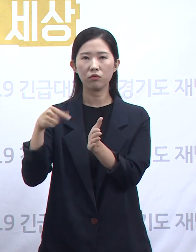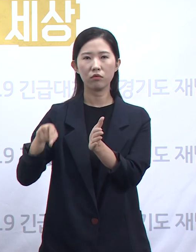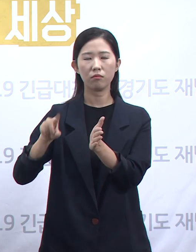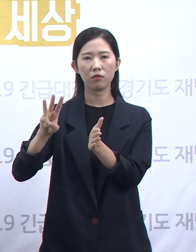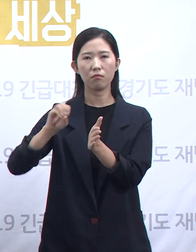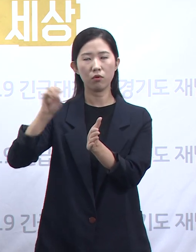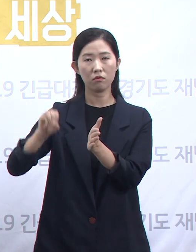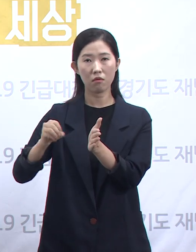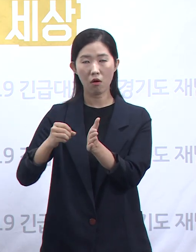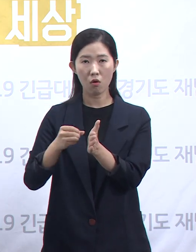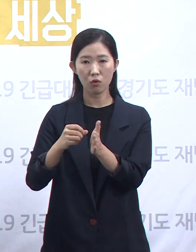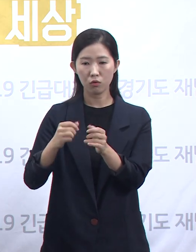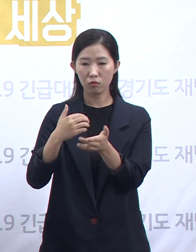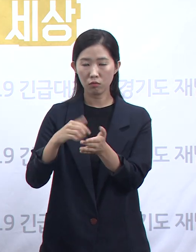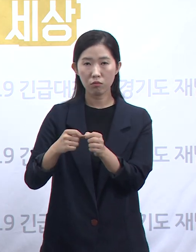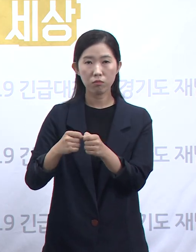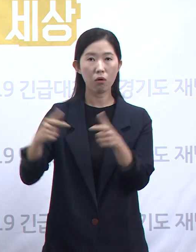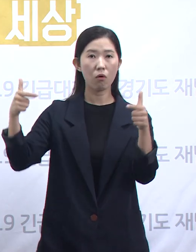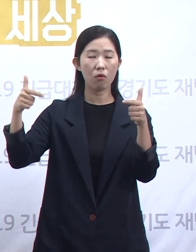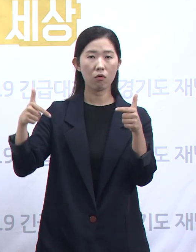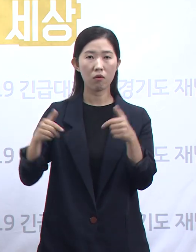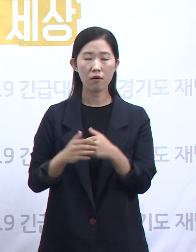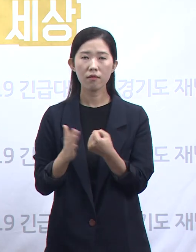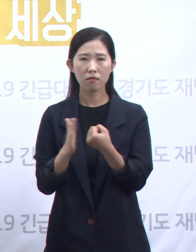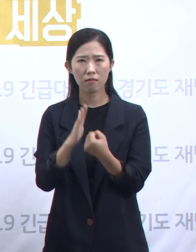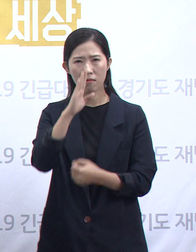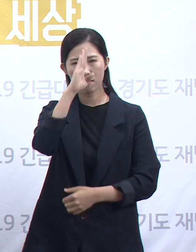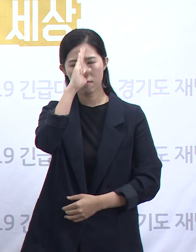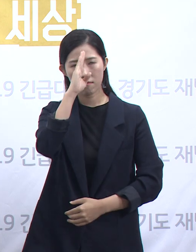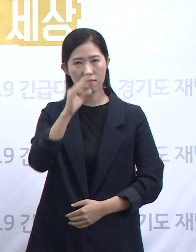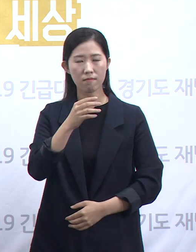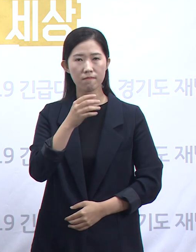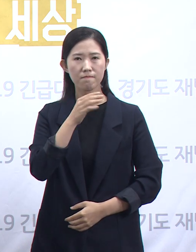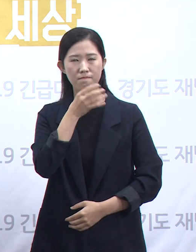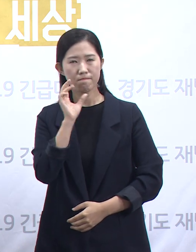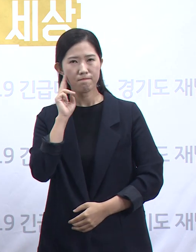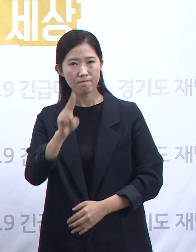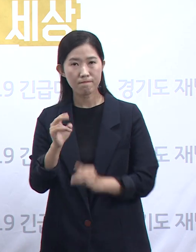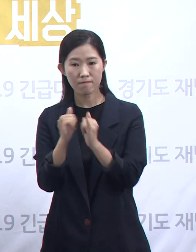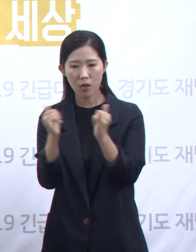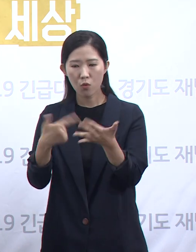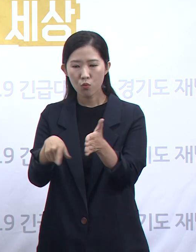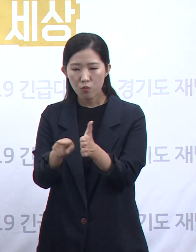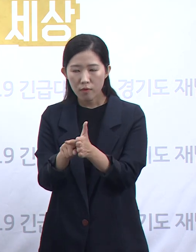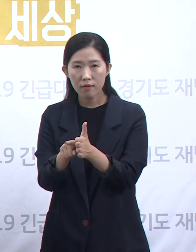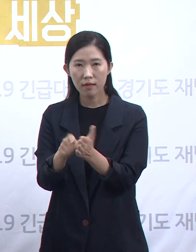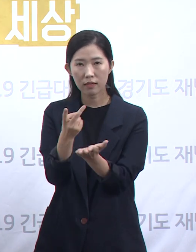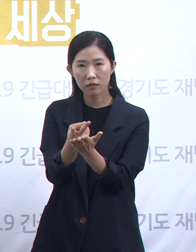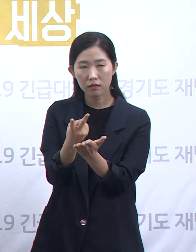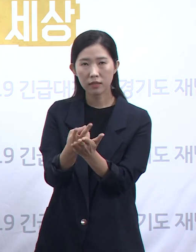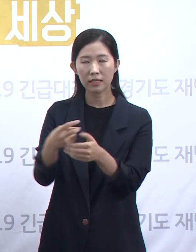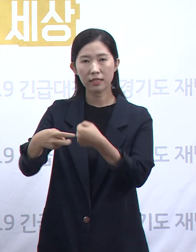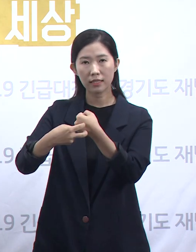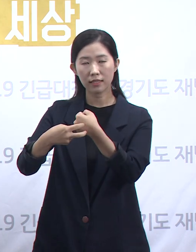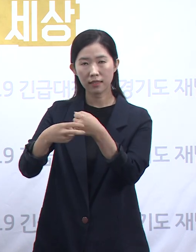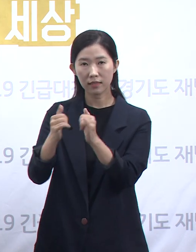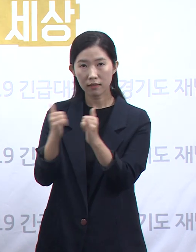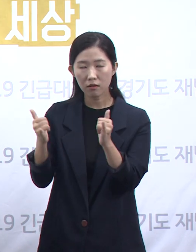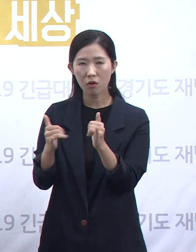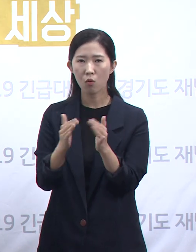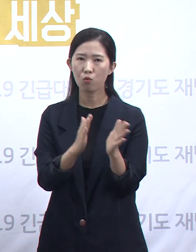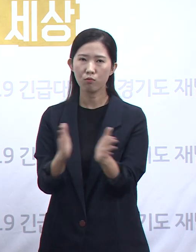중환자 병상 자원 확보가 그 비율의 차이만큼 더 필요하게 될 것입니다. 둘째,